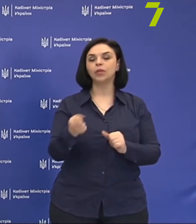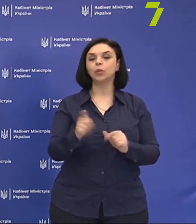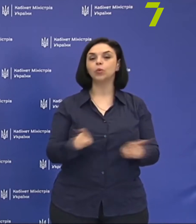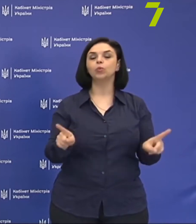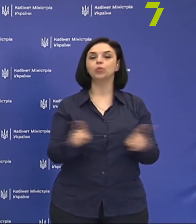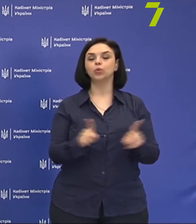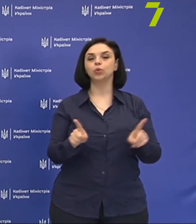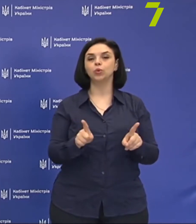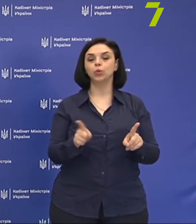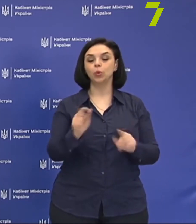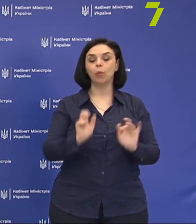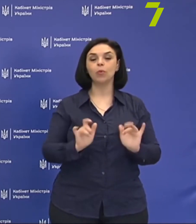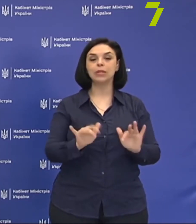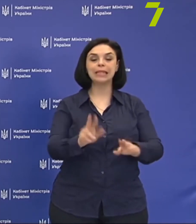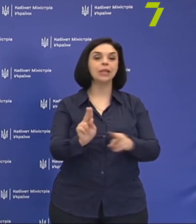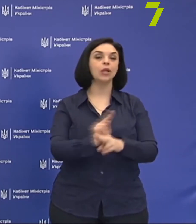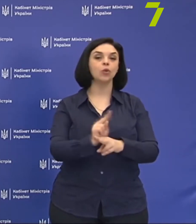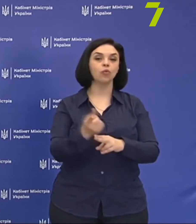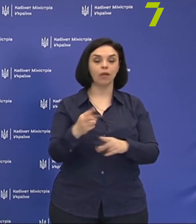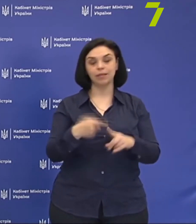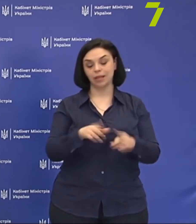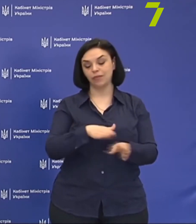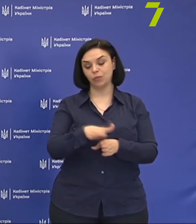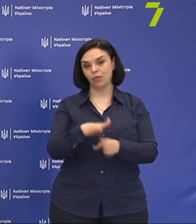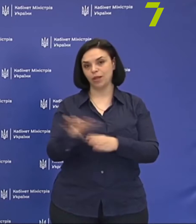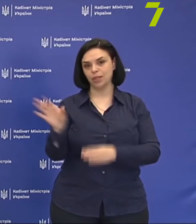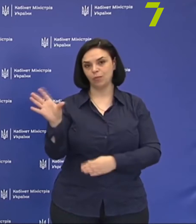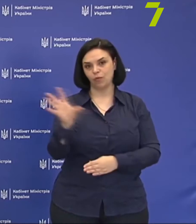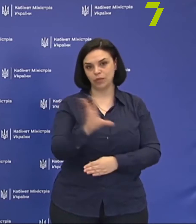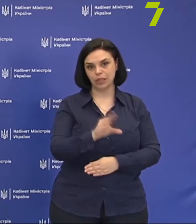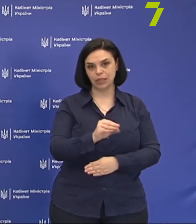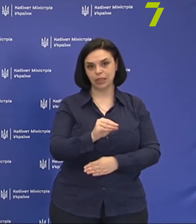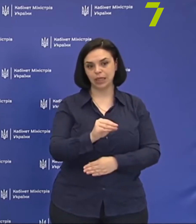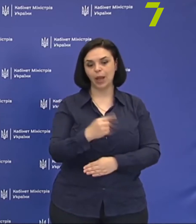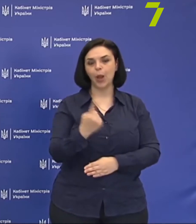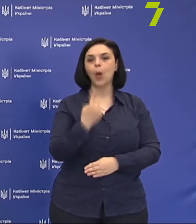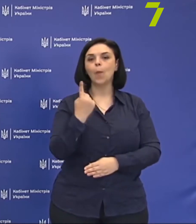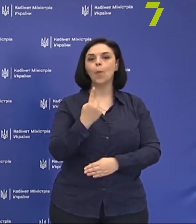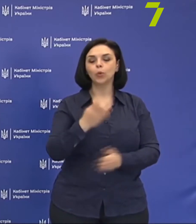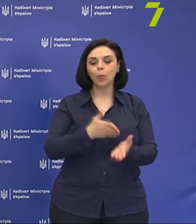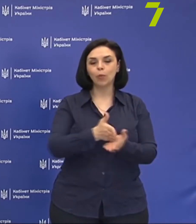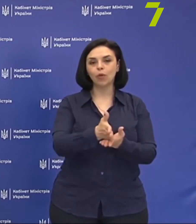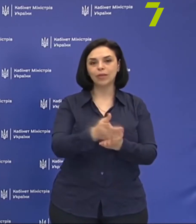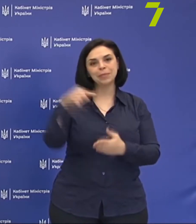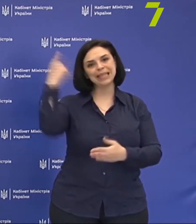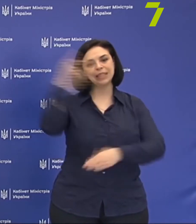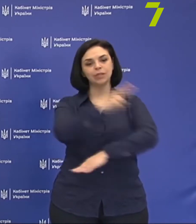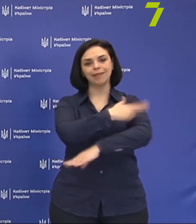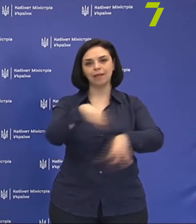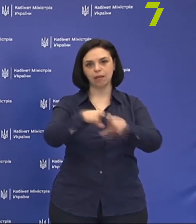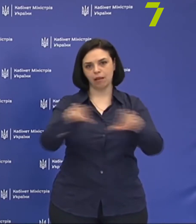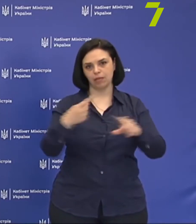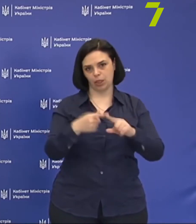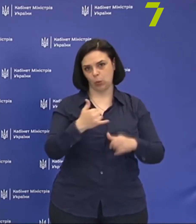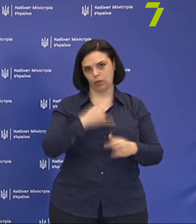що тому процесу лікування, який відбувається по всіх монопрофільних психіатричних лікарнях, які є в